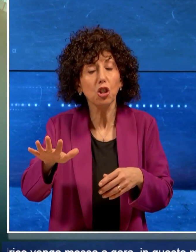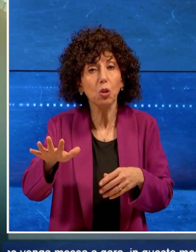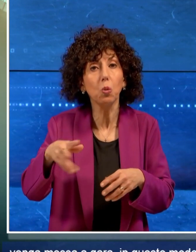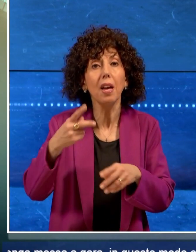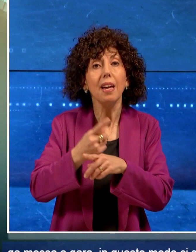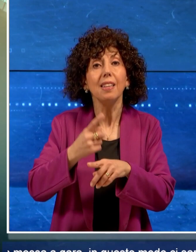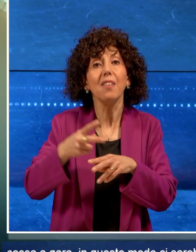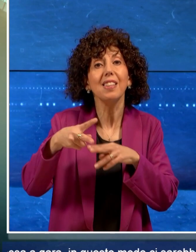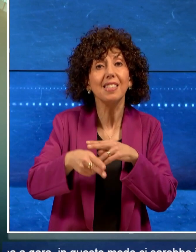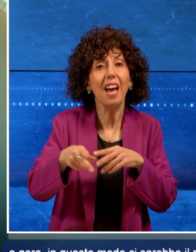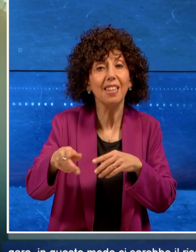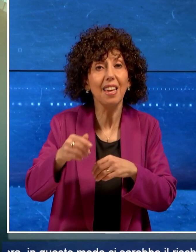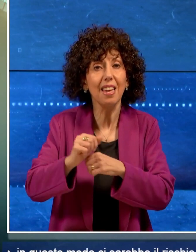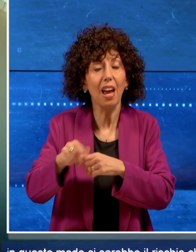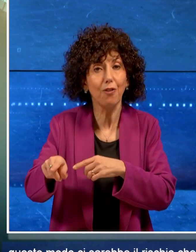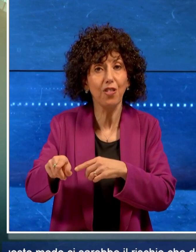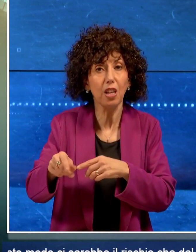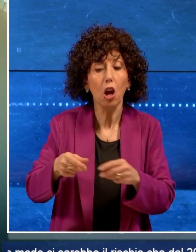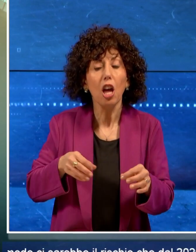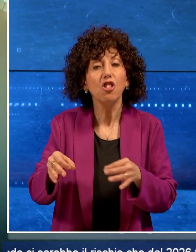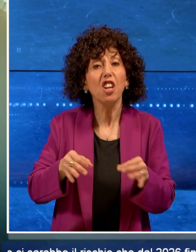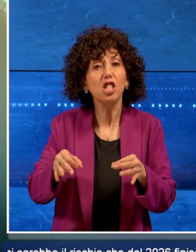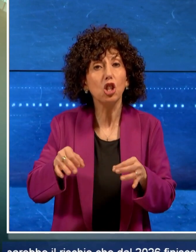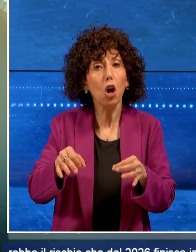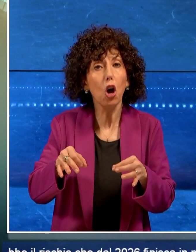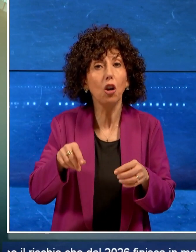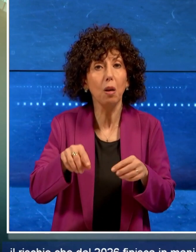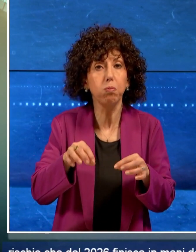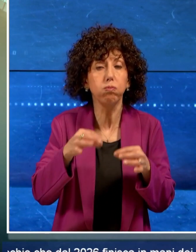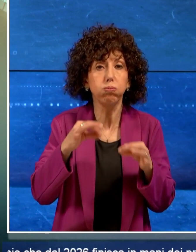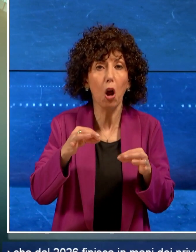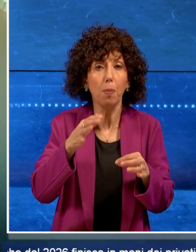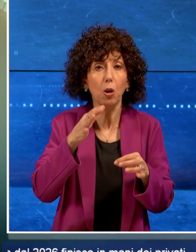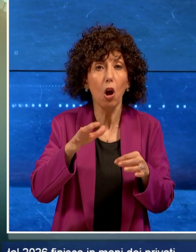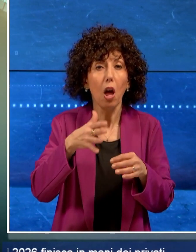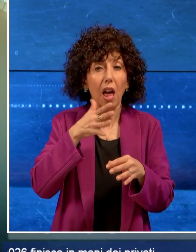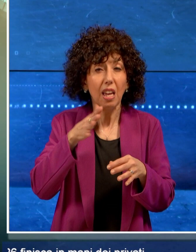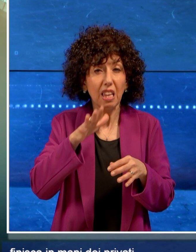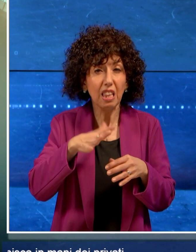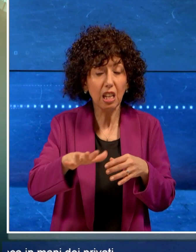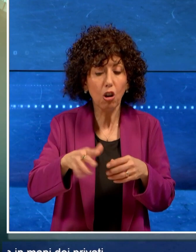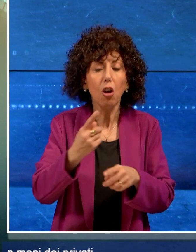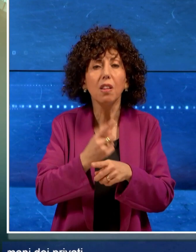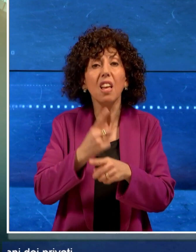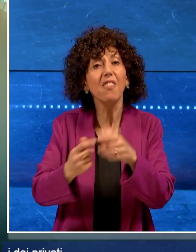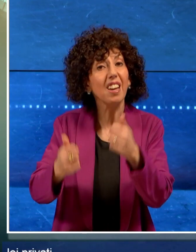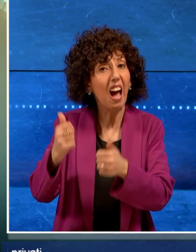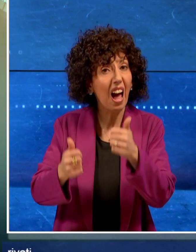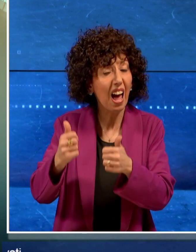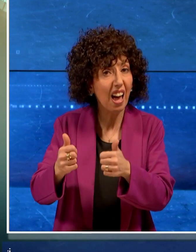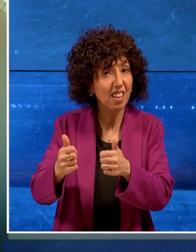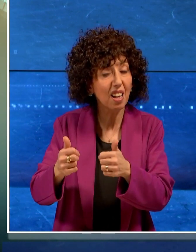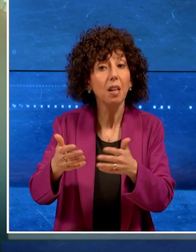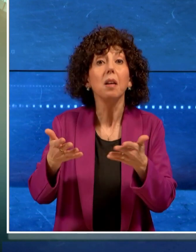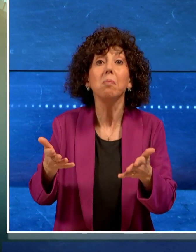infatti impone che la gestione del servizio idrico venga messa a gara. In questo modo ci